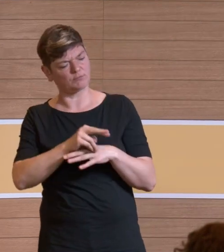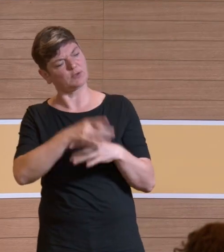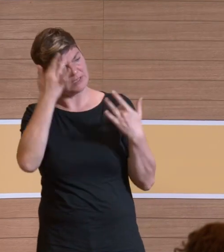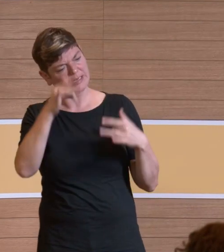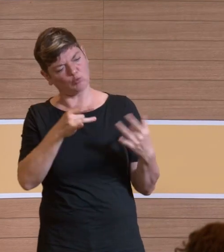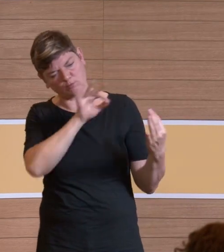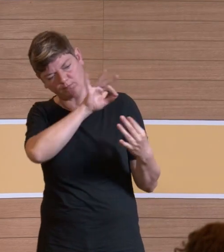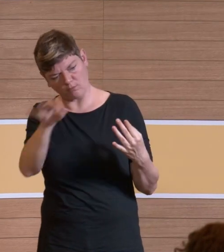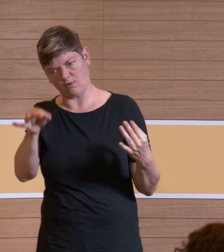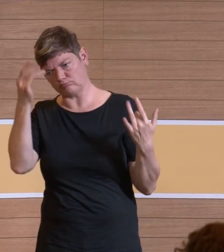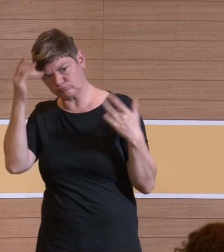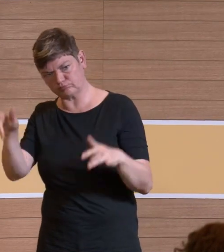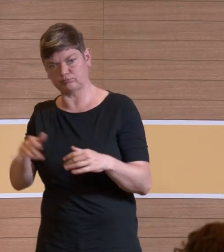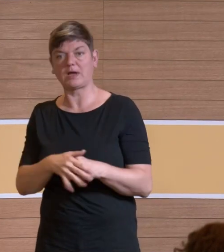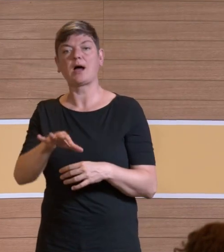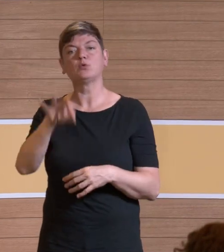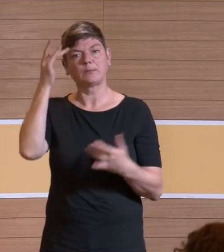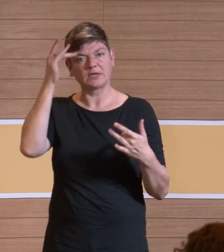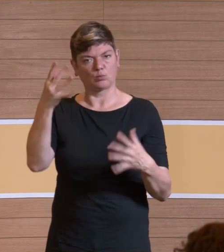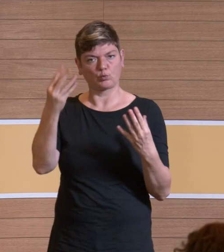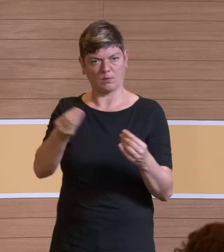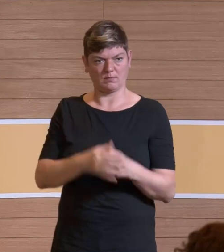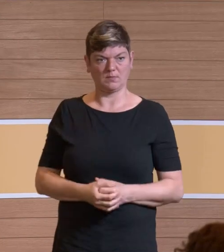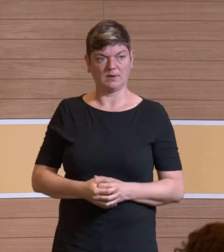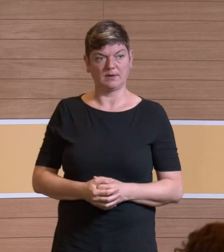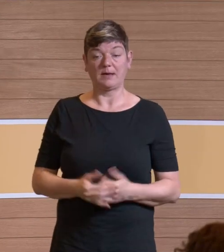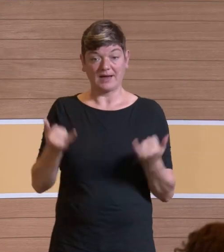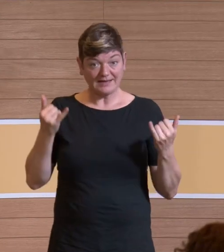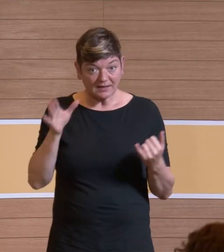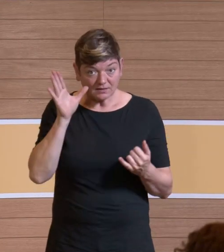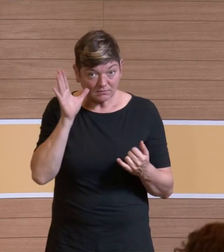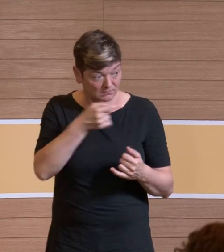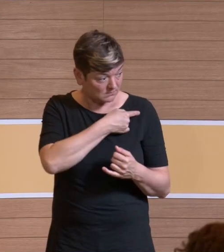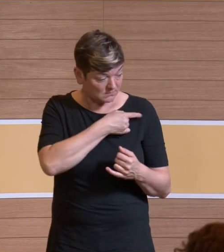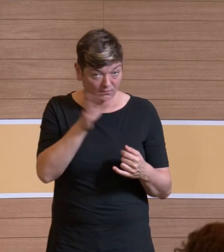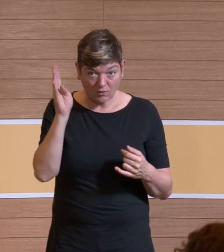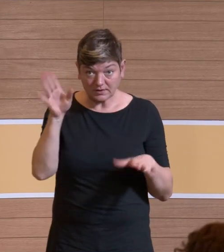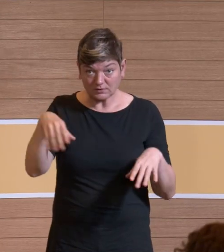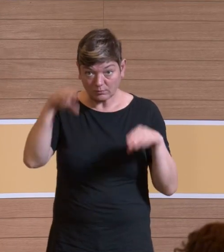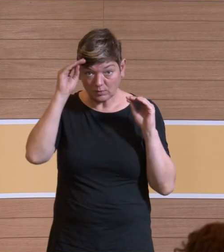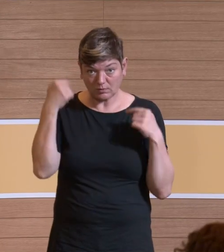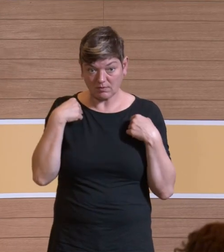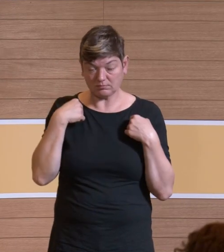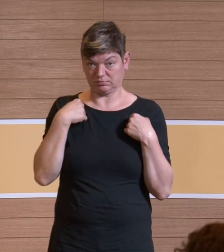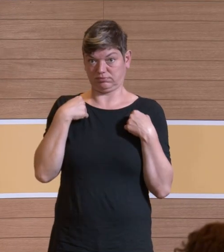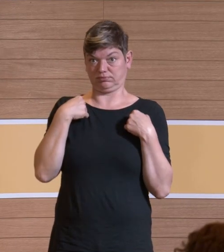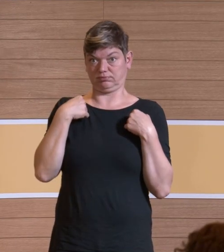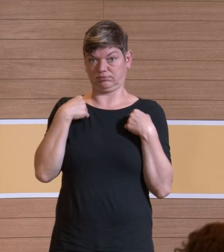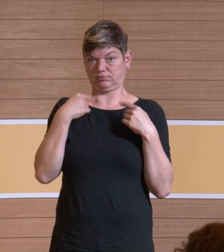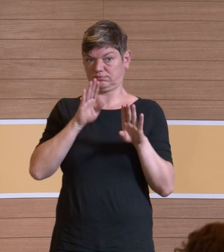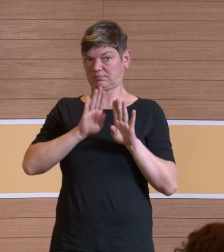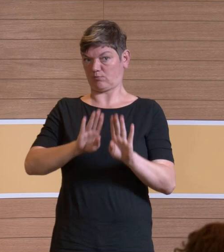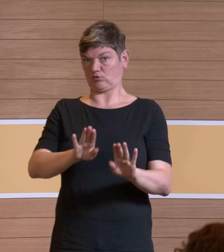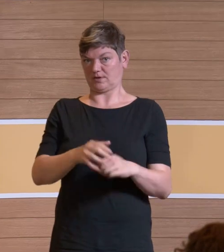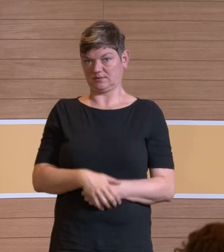Genehmigung zu bekommen, Ausnahmegenehmigung. Nach dem Vortrag muss ich ganz ehrlich sagen, nehme ich da, glaube ich,